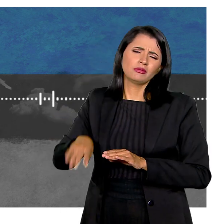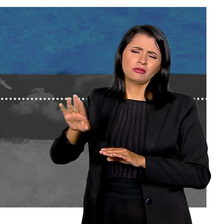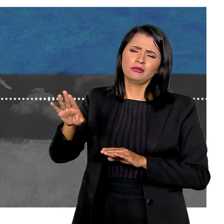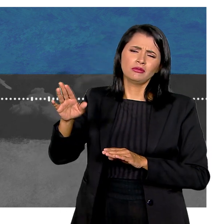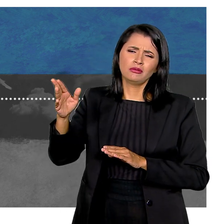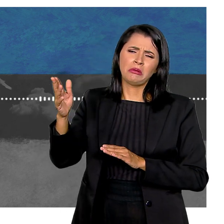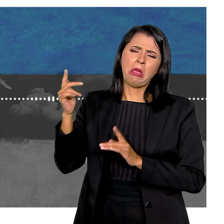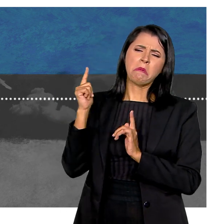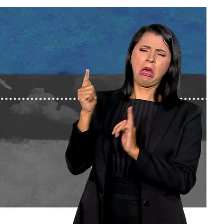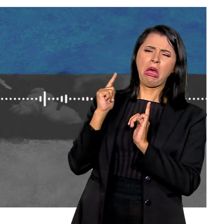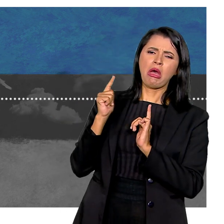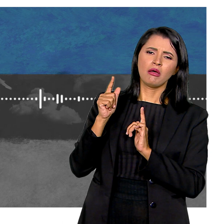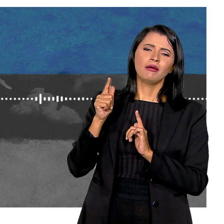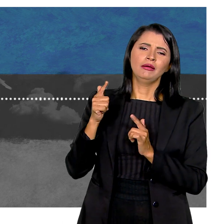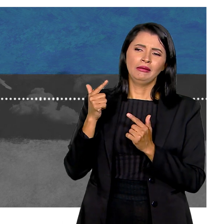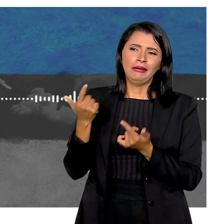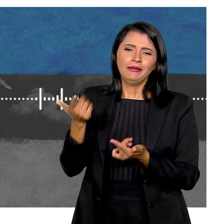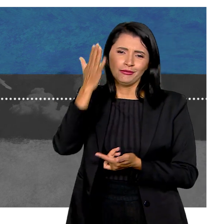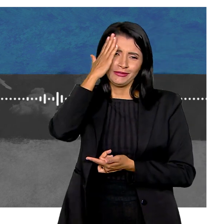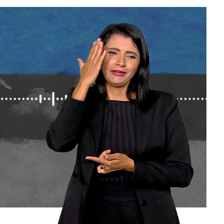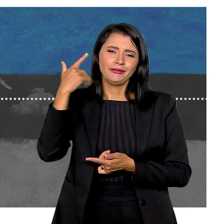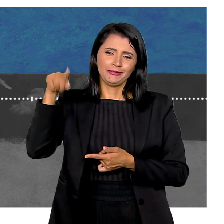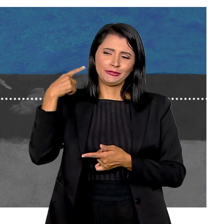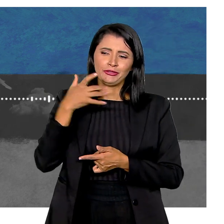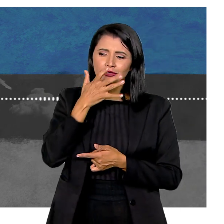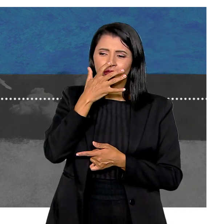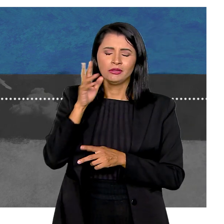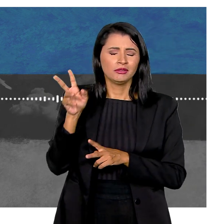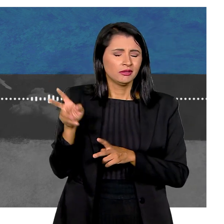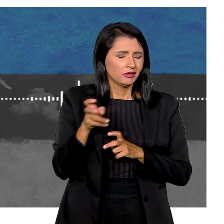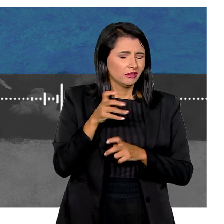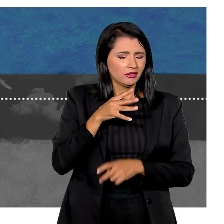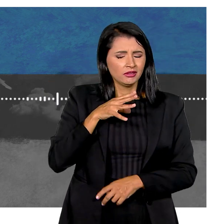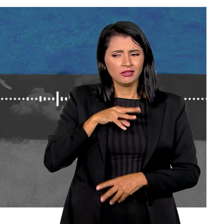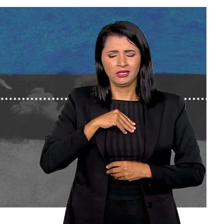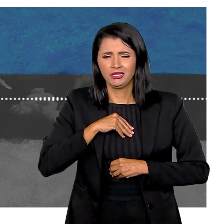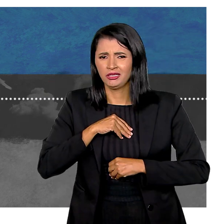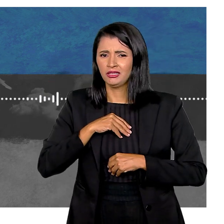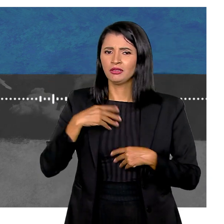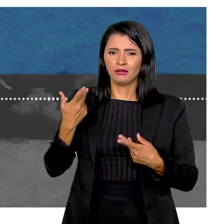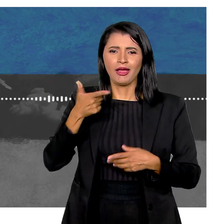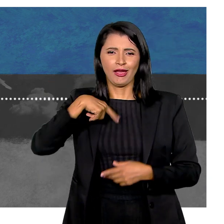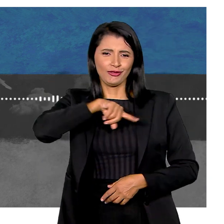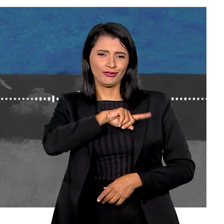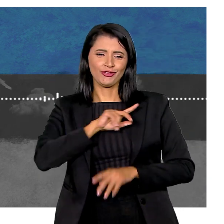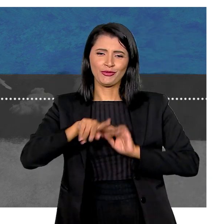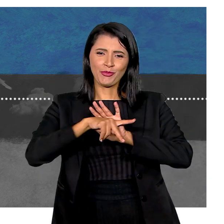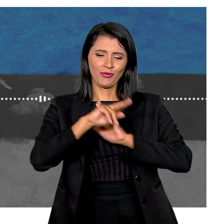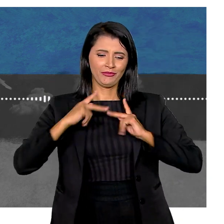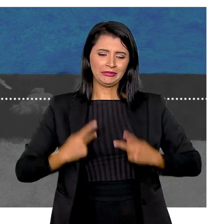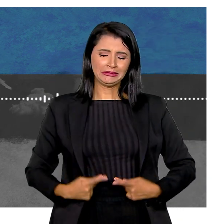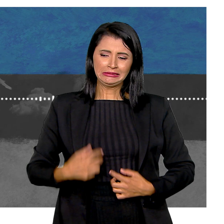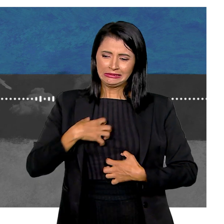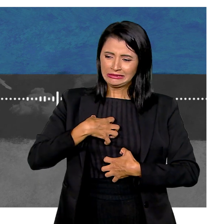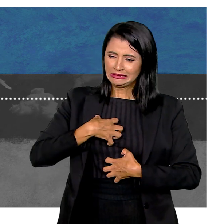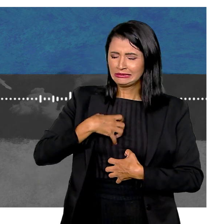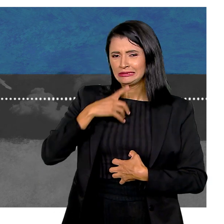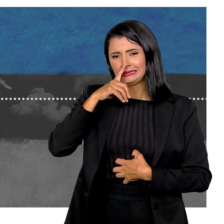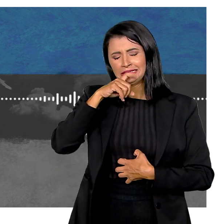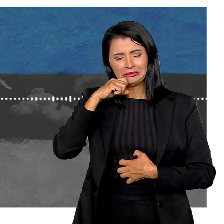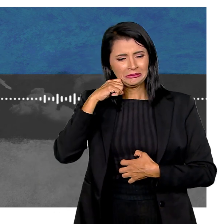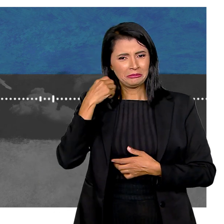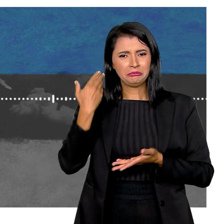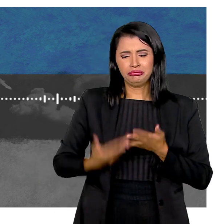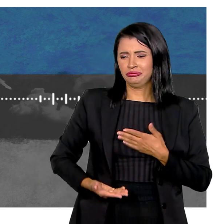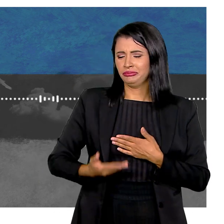ligar para isso Mas eu sei que no fundo A gente acaba ligando Isso é uma coisa natural Nossa, do ser humano A gente acaba se sentindo Às meio